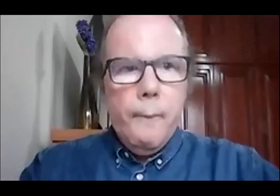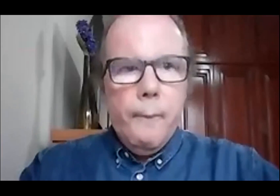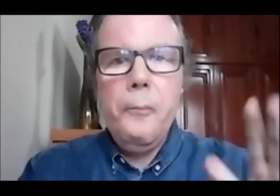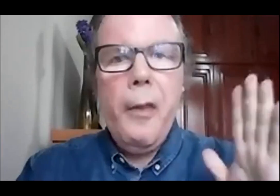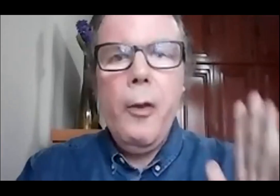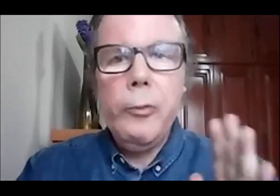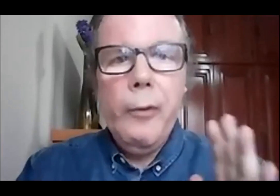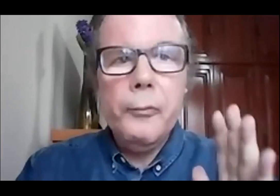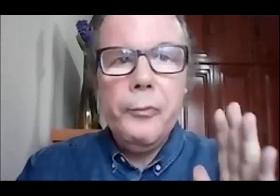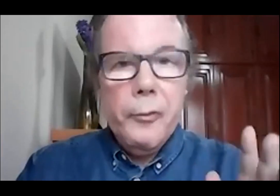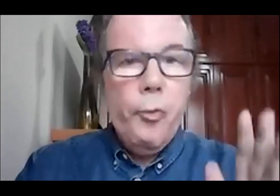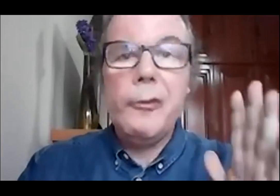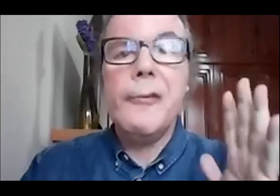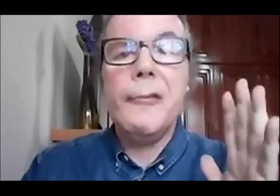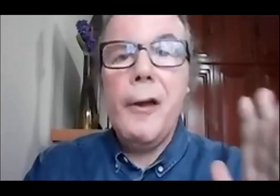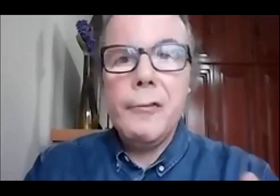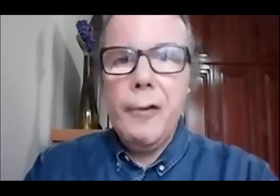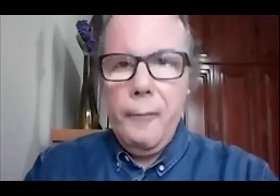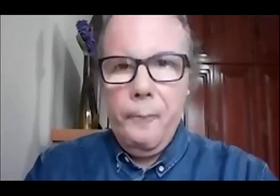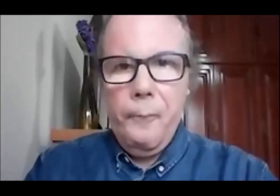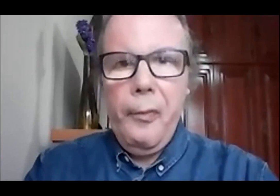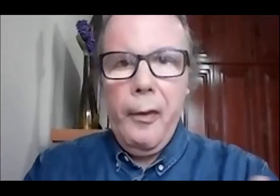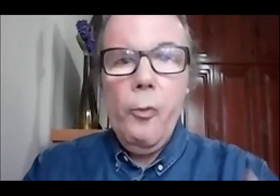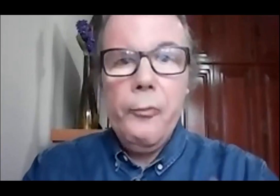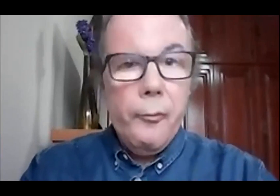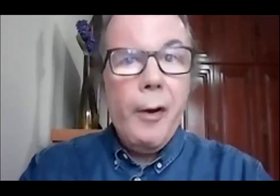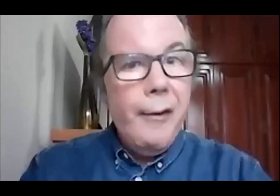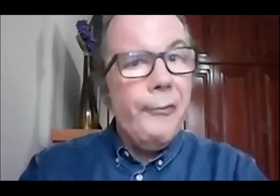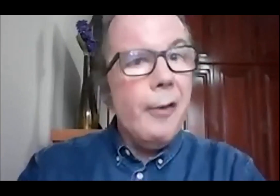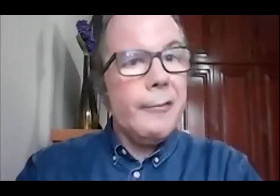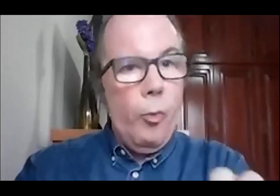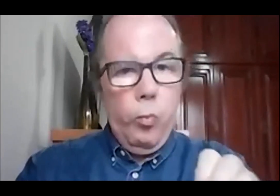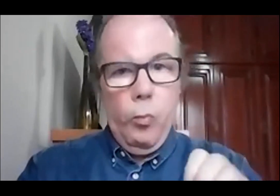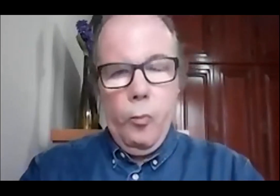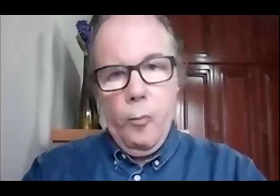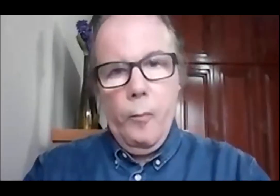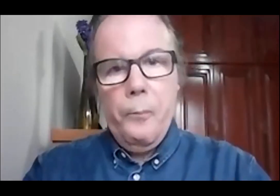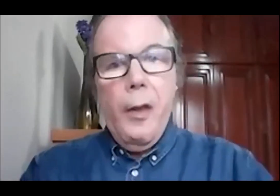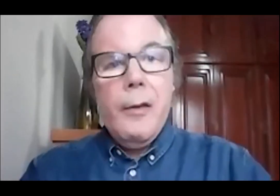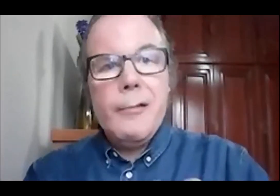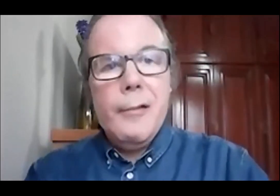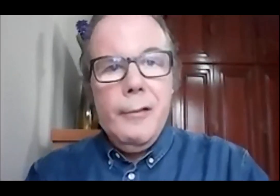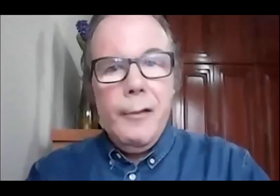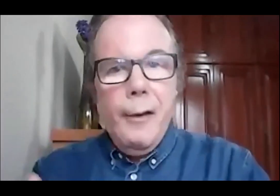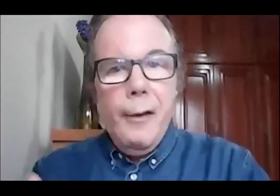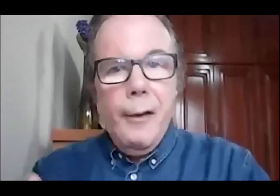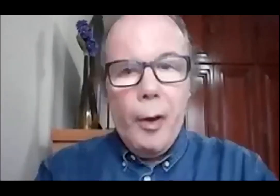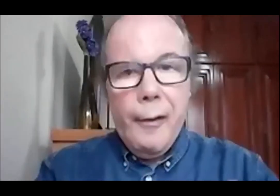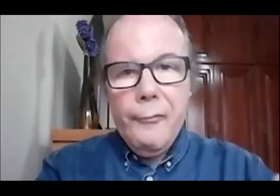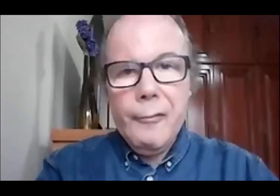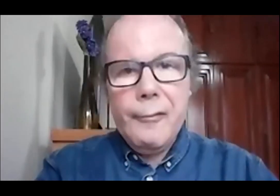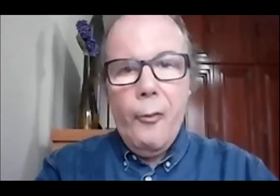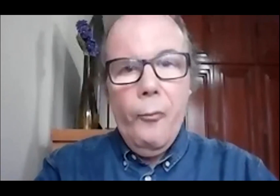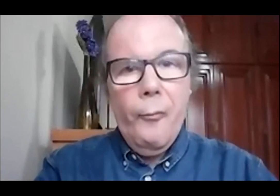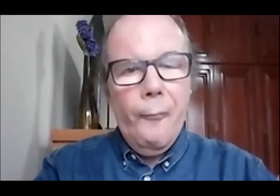mental da minha vida. Eu não vivo a tristeza, eu vivo a reinvenção. E, assim, vivendo a